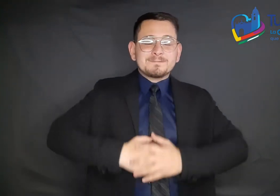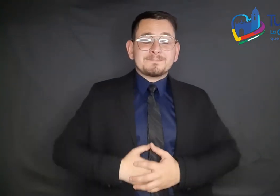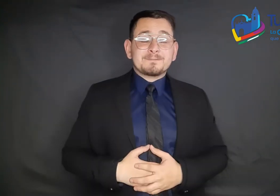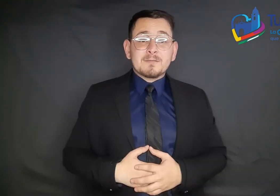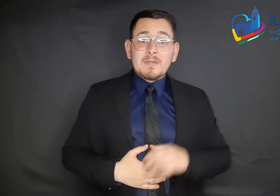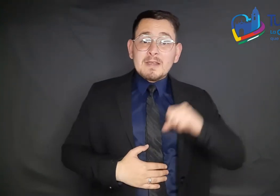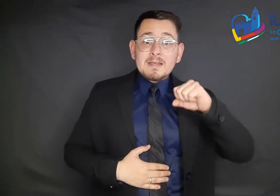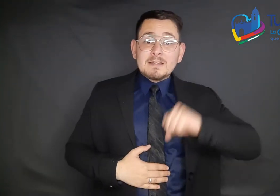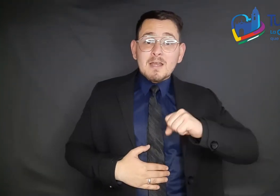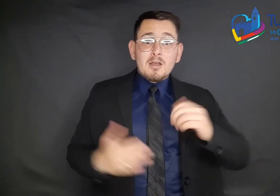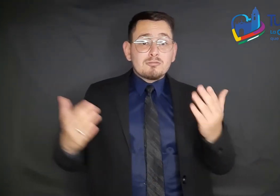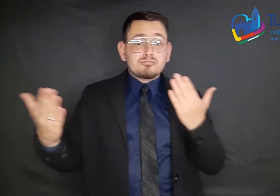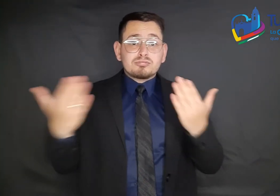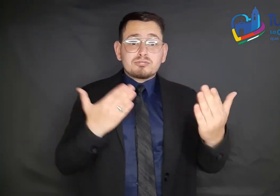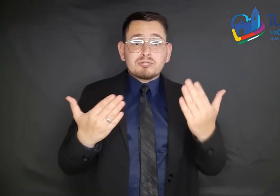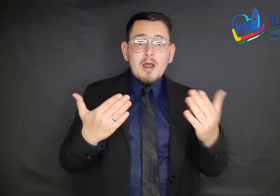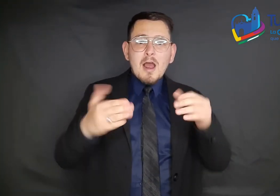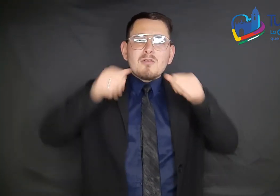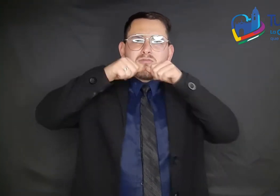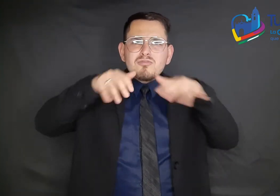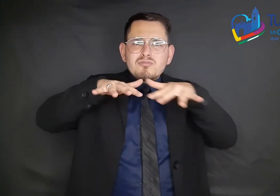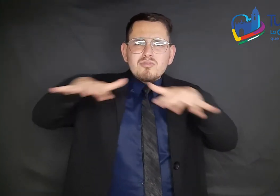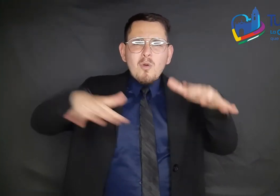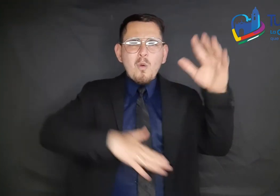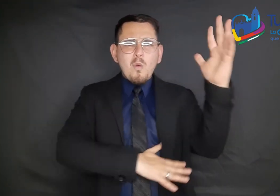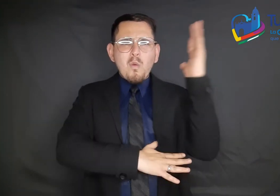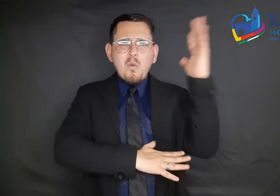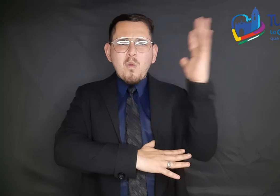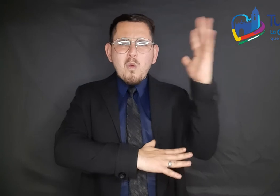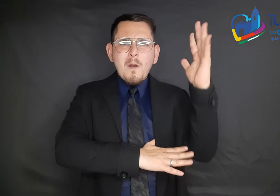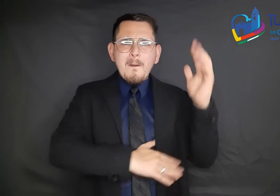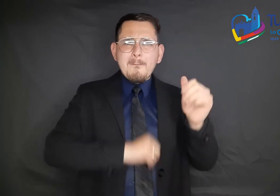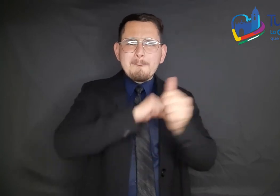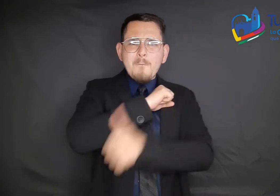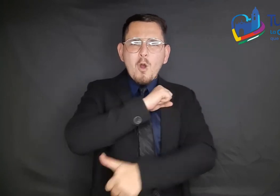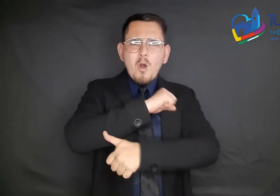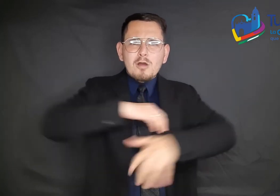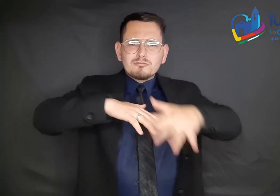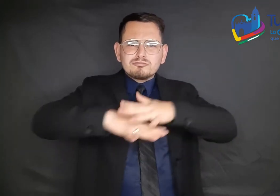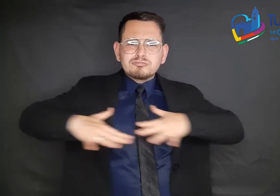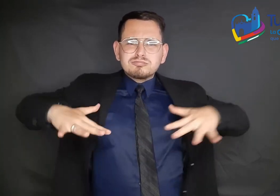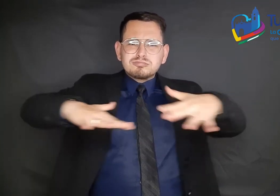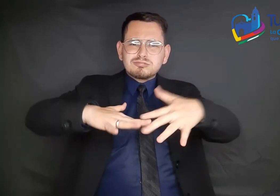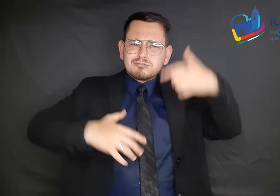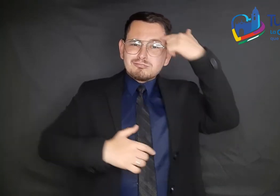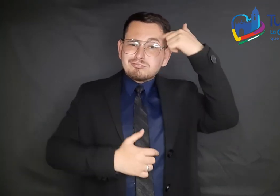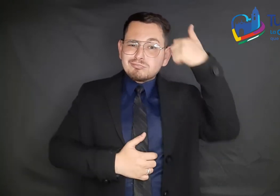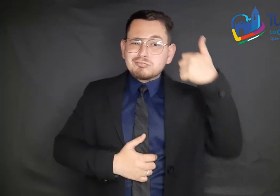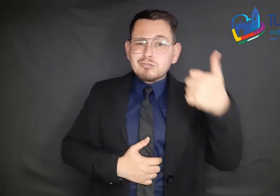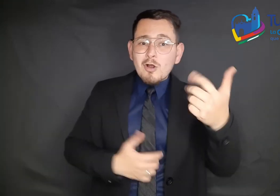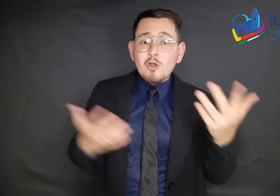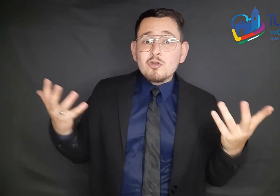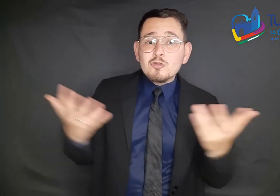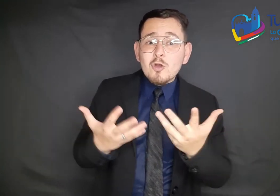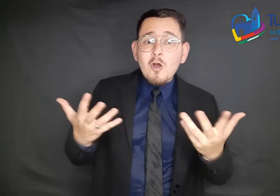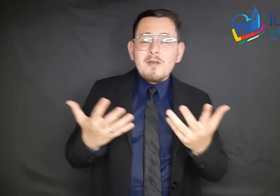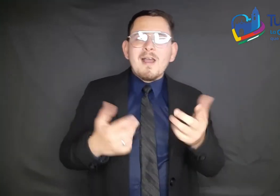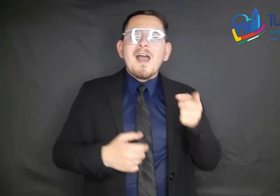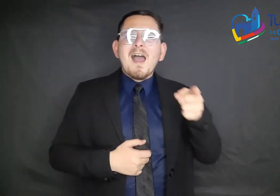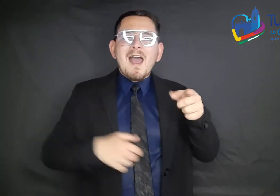denominado Boyacá, un territorio inteligente, previsto para este jueves 7 de julio en el Salón Bicentenario del Auditorio del CREM de la Alcaldía de Tunja,